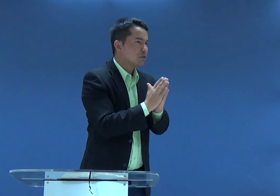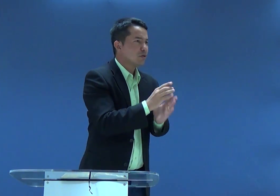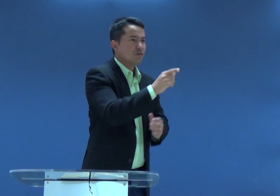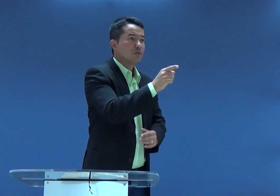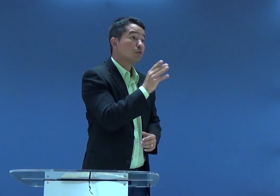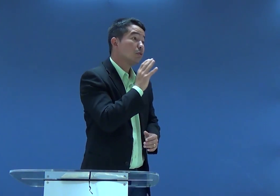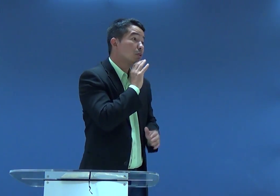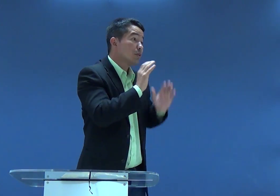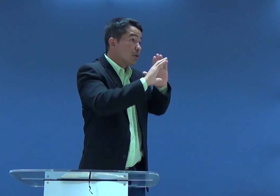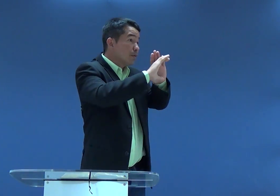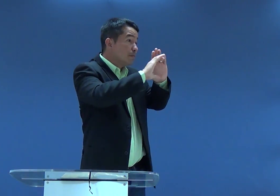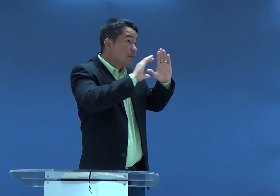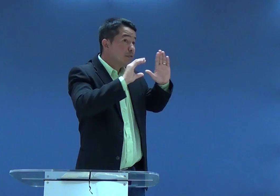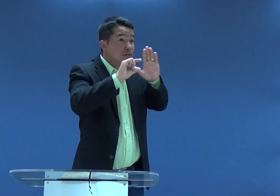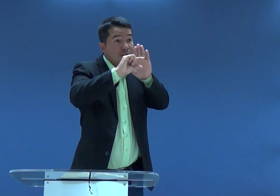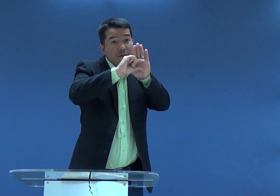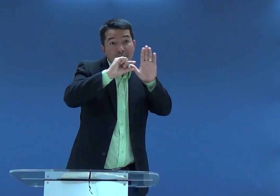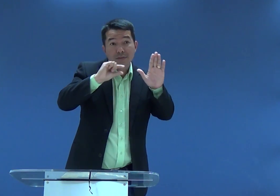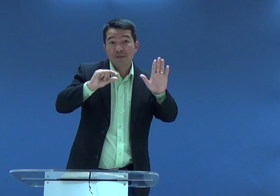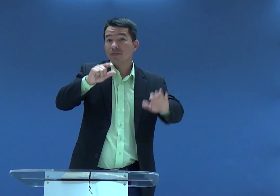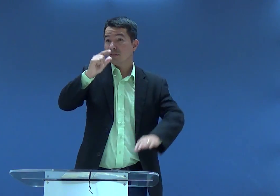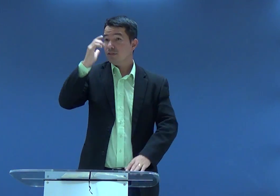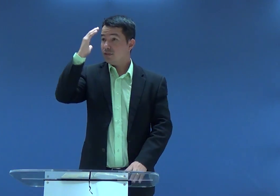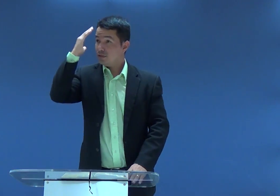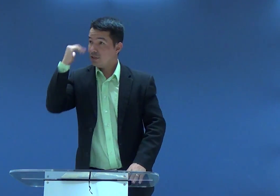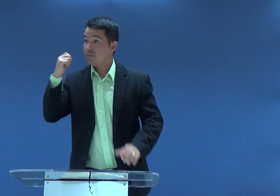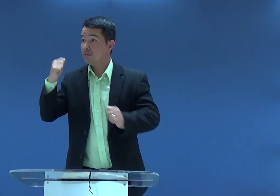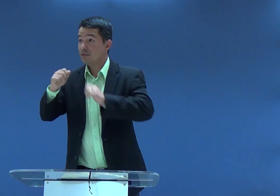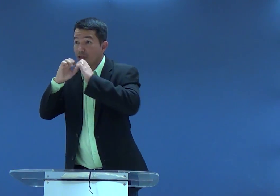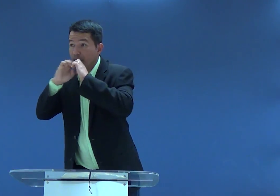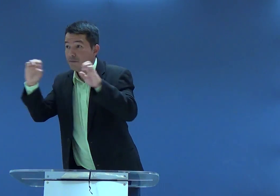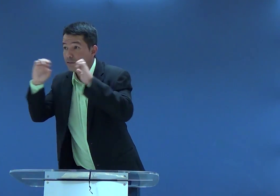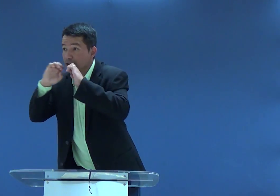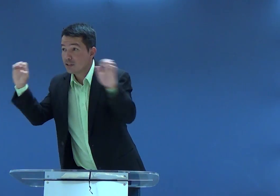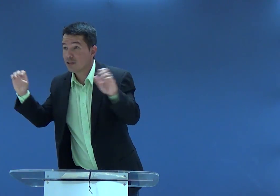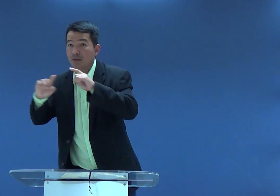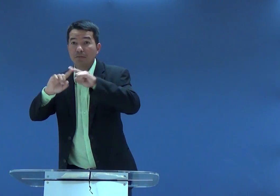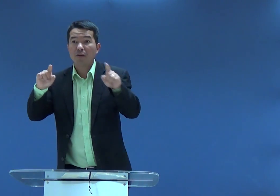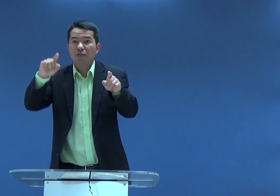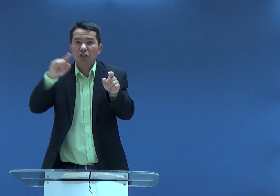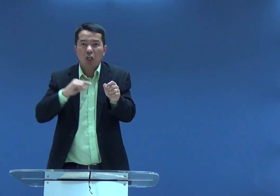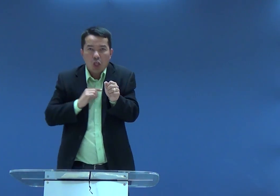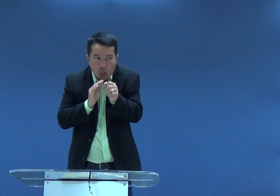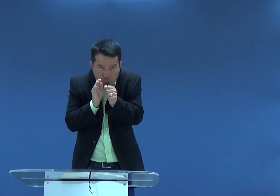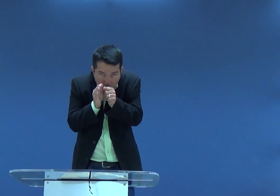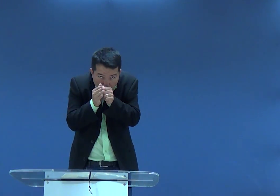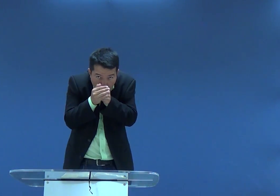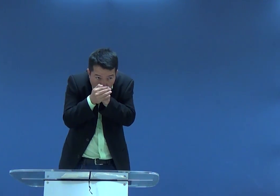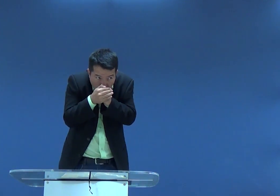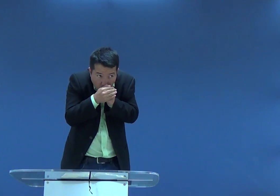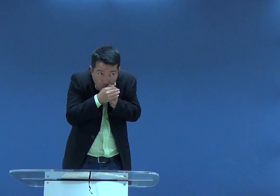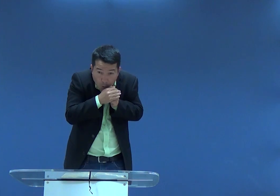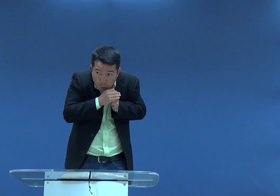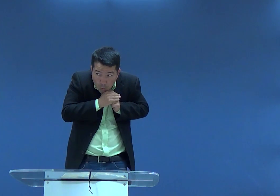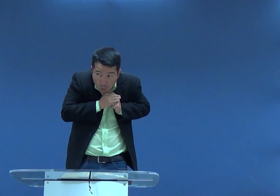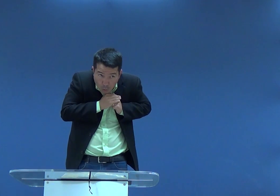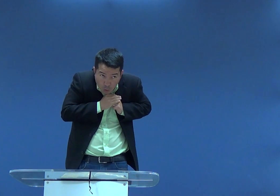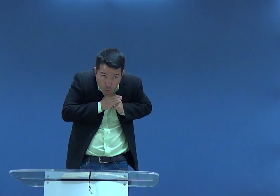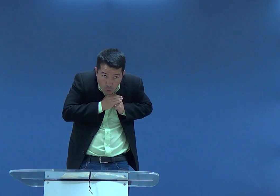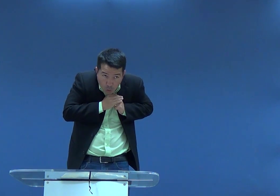você sabe que precisa orar, que precisa ler a palavra de Deus, você sabe, você já decorou alguns versículos, já evangelizou, mas às vezes você se